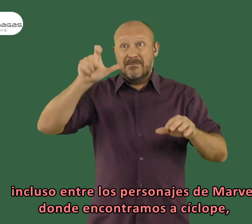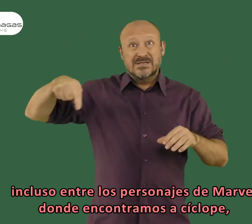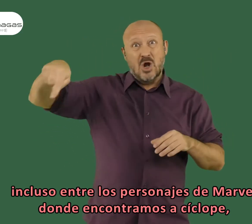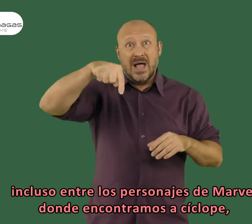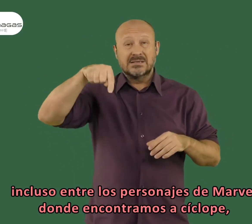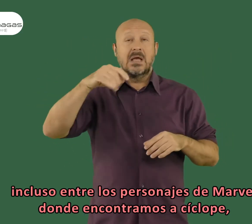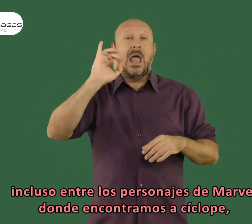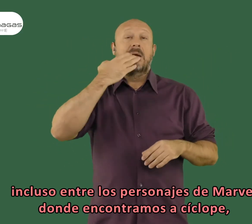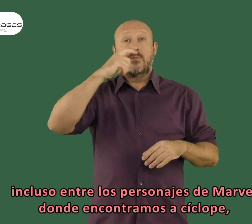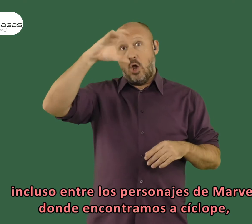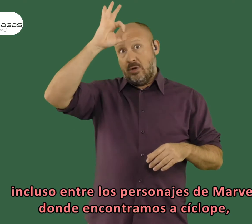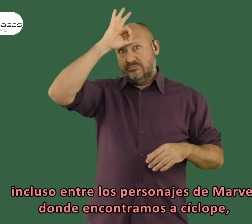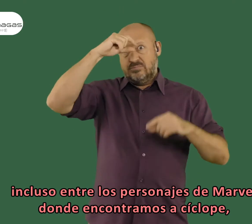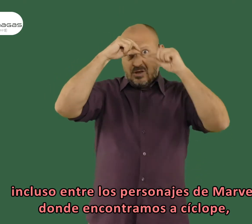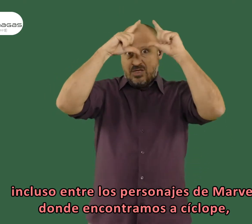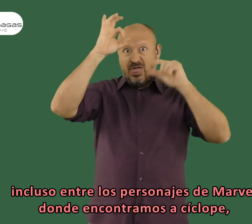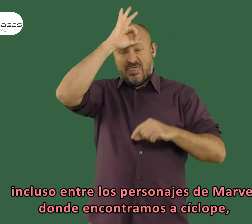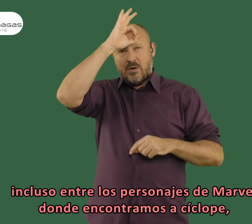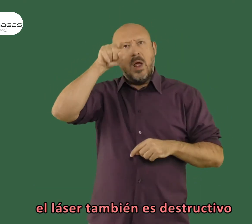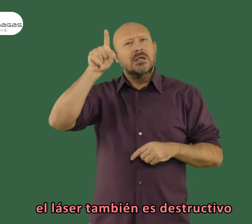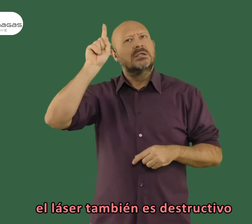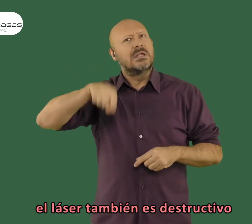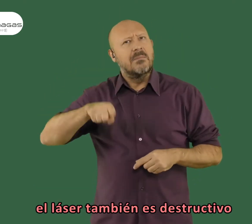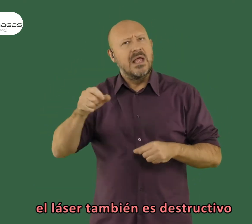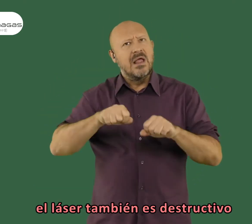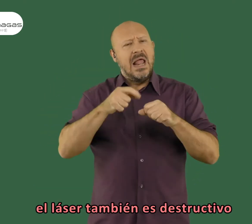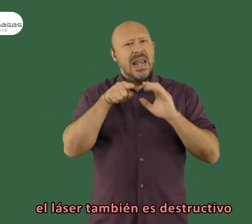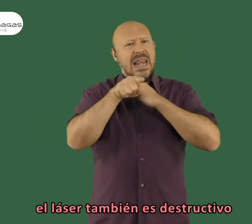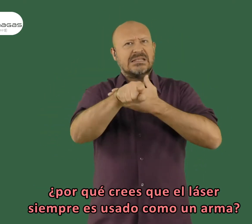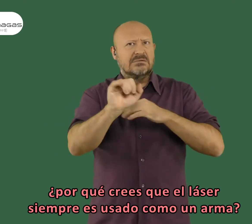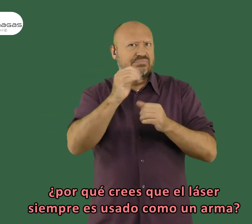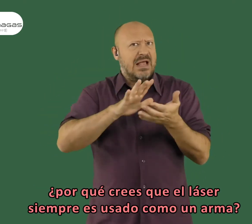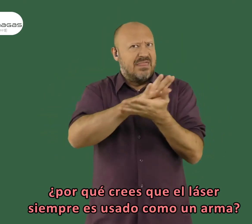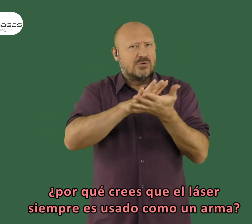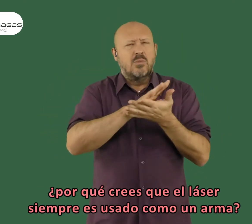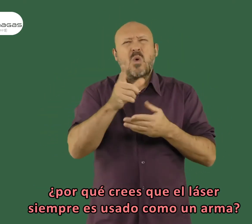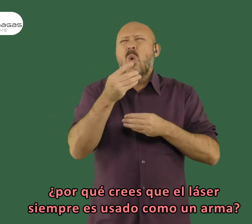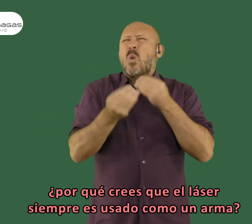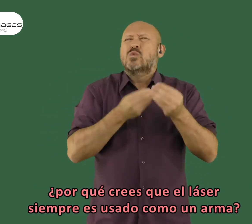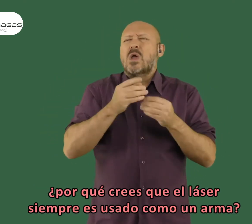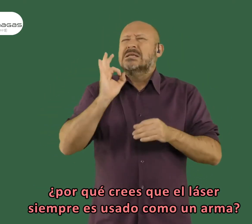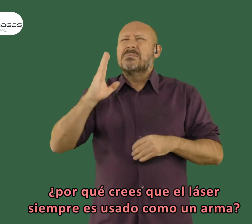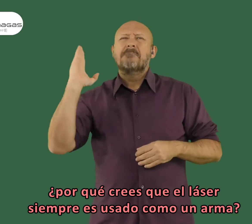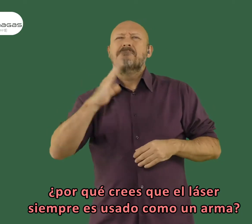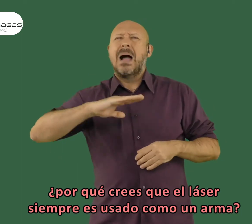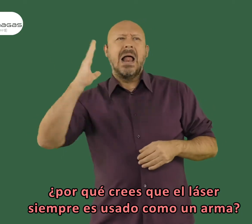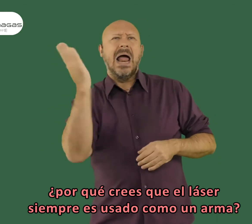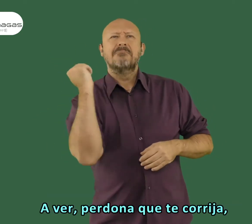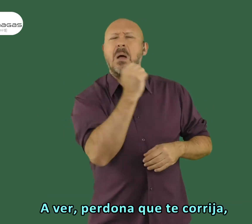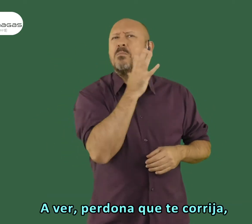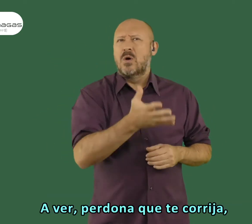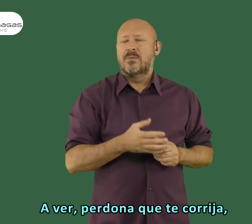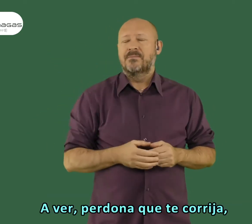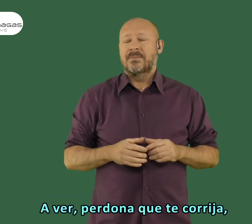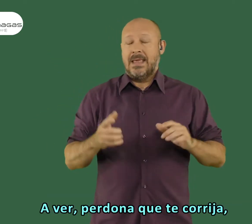personajes de Marvel, donde encontramos a Cíclope, el láser también es destructivo. ¿Por qué crees que el láser siempre es usado como un